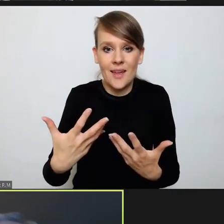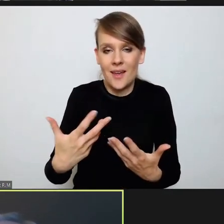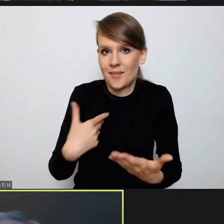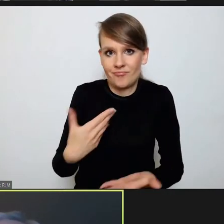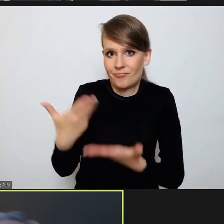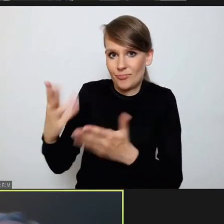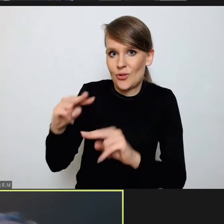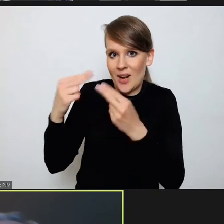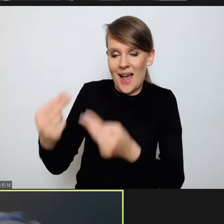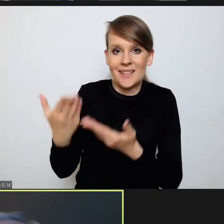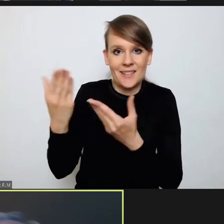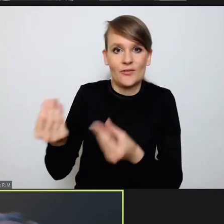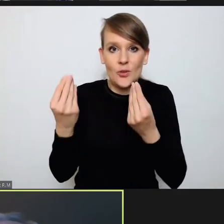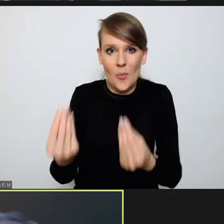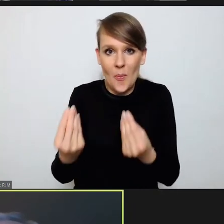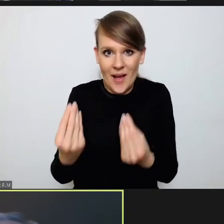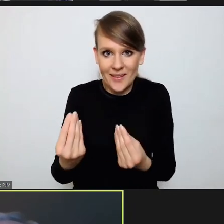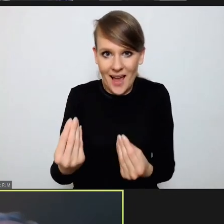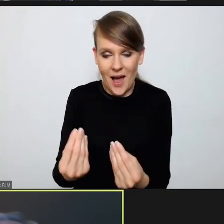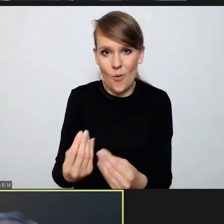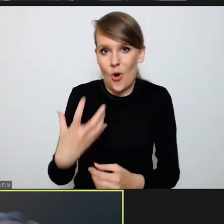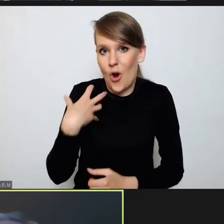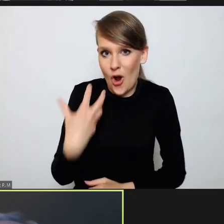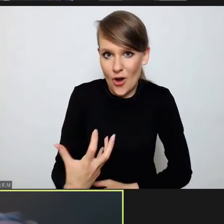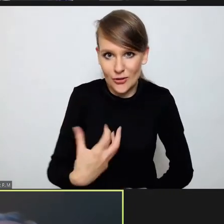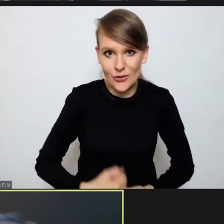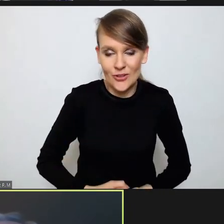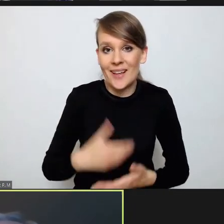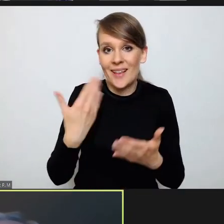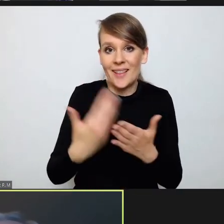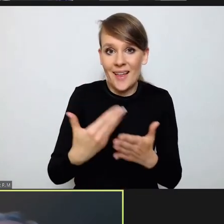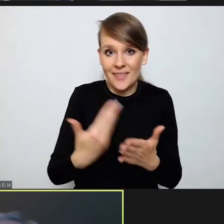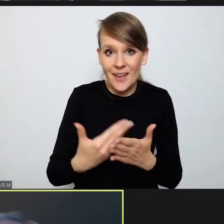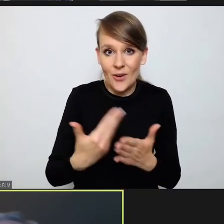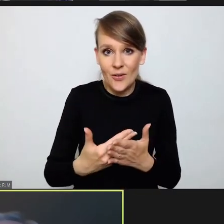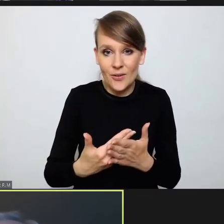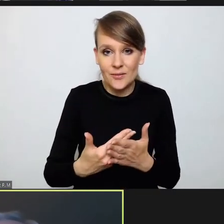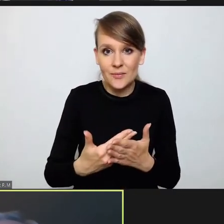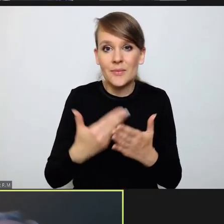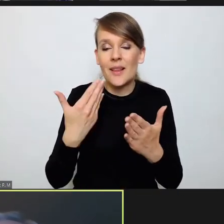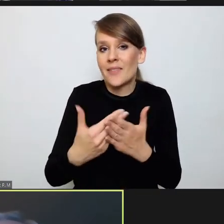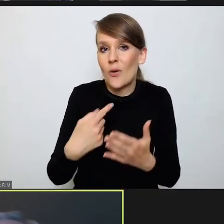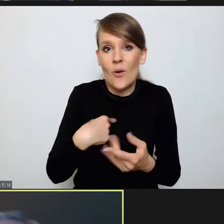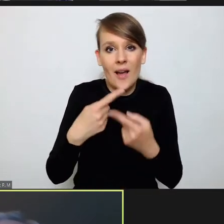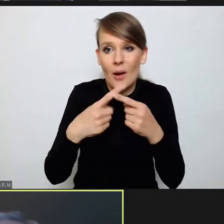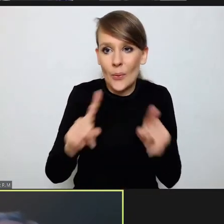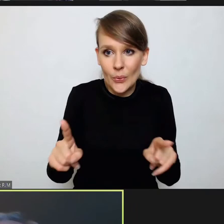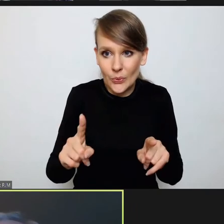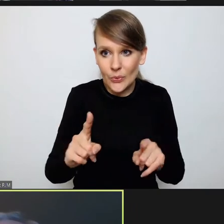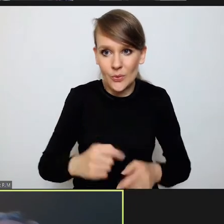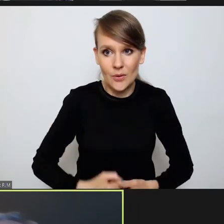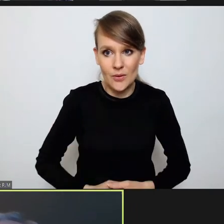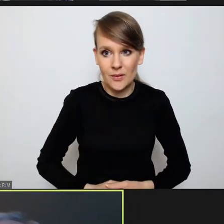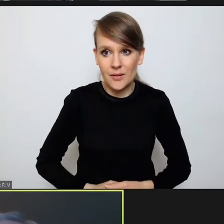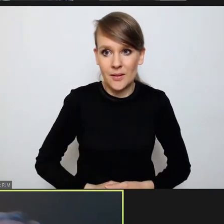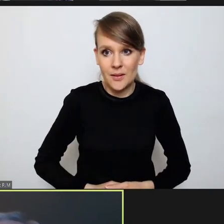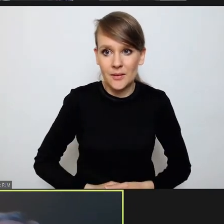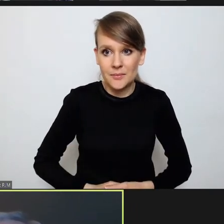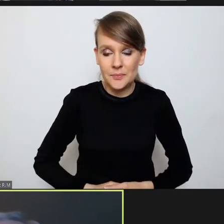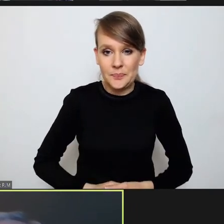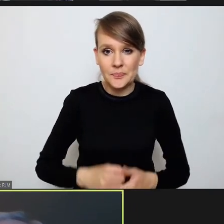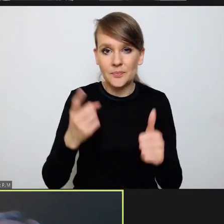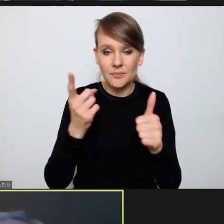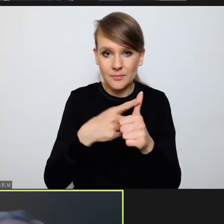wspaniałemu dzisiejszemu gościowi. Dlatego bardzo krótko najpierw o jednej rzeczy,